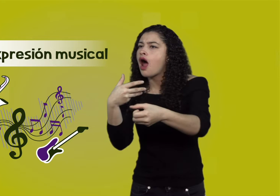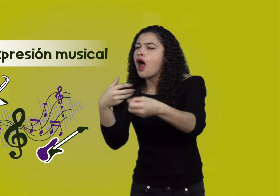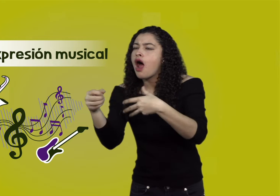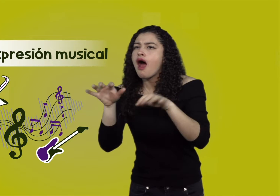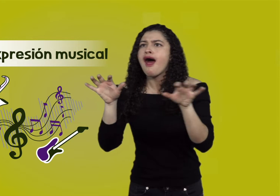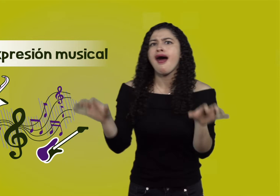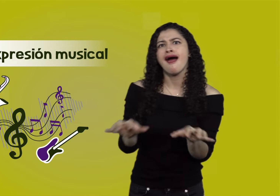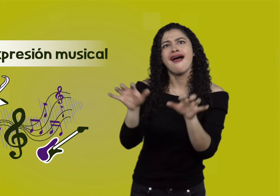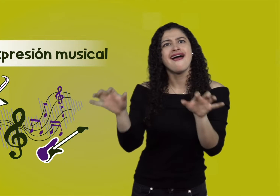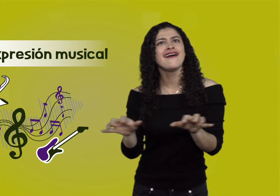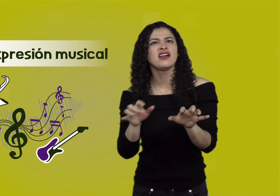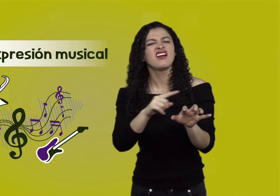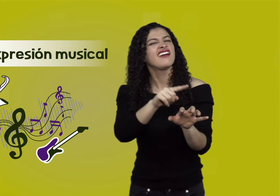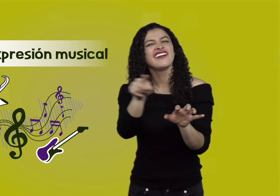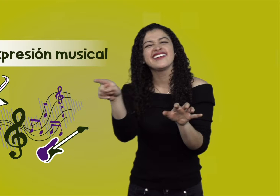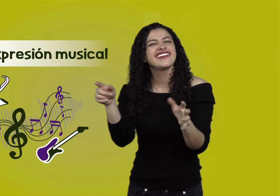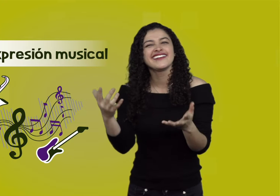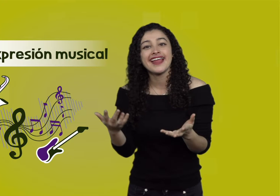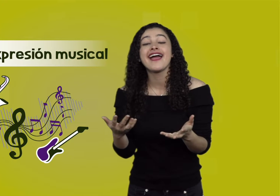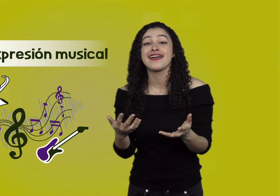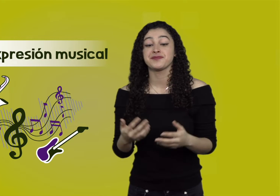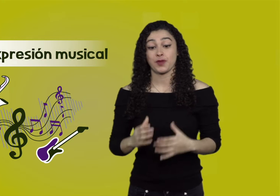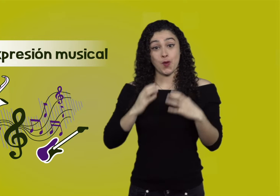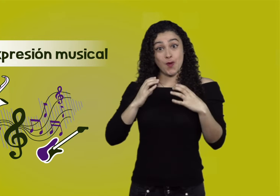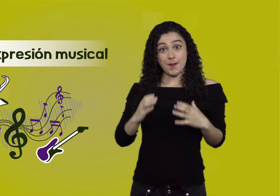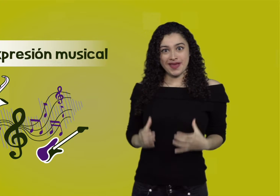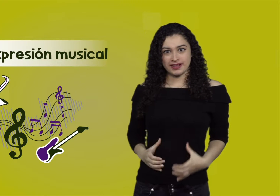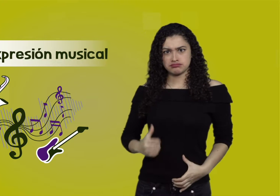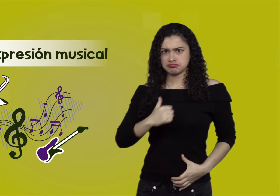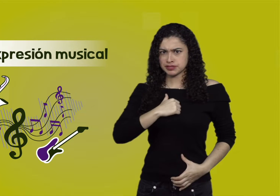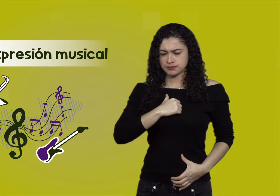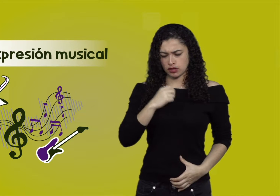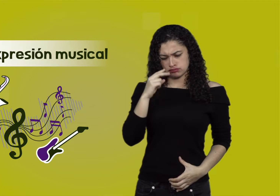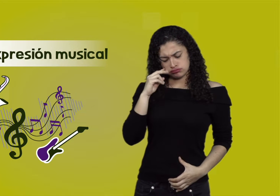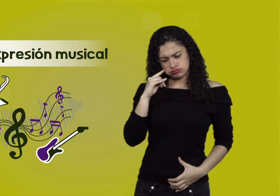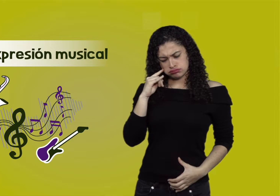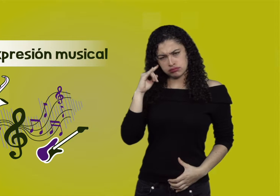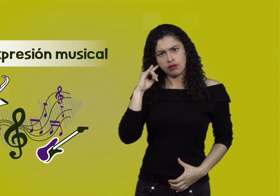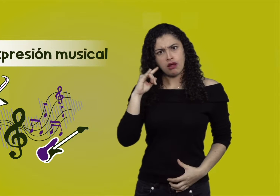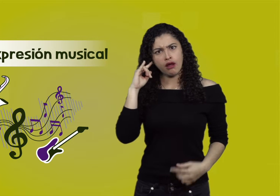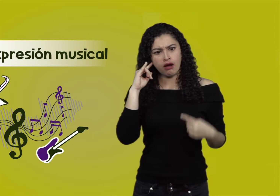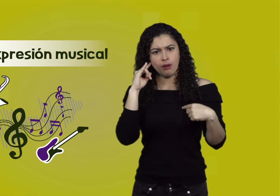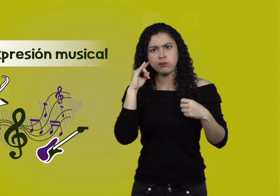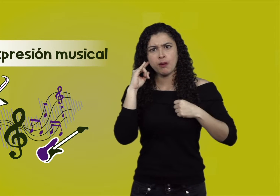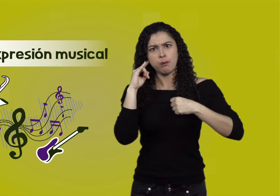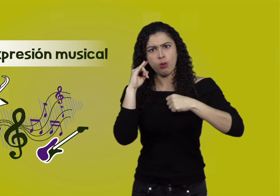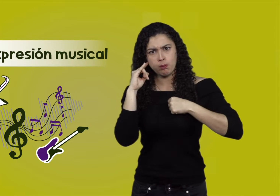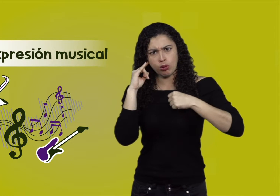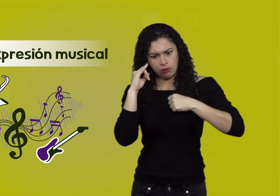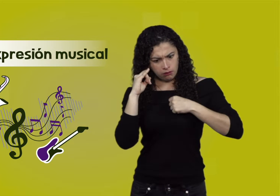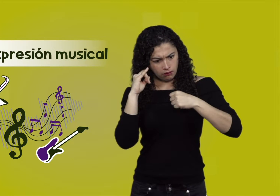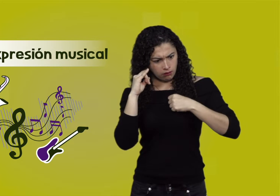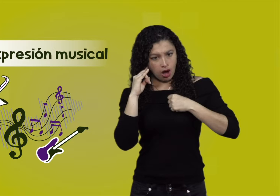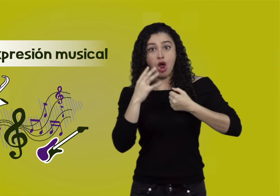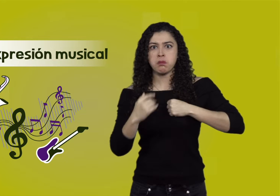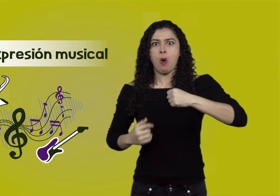como por ejemplo, hacer conciencia de los sonidos y ritmos de su cuerpo, como el latido del corazón,